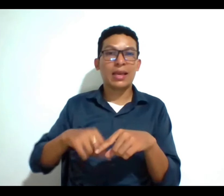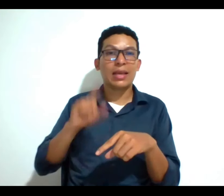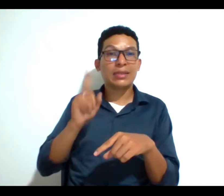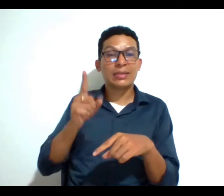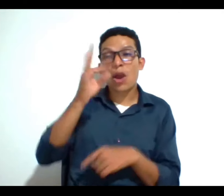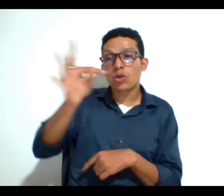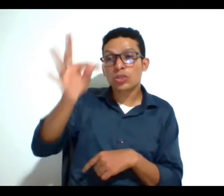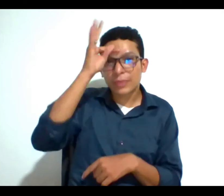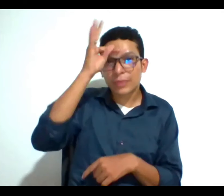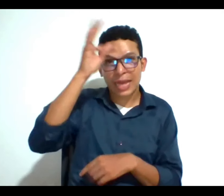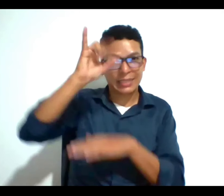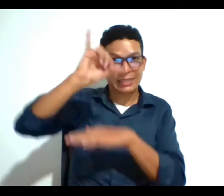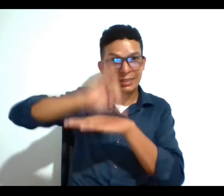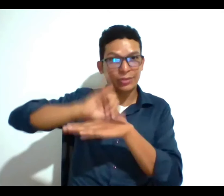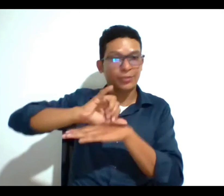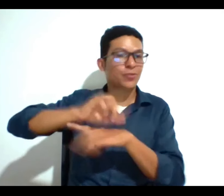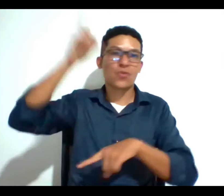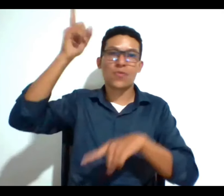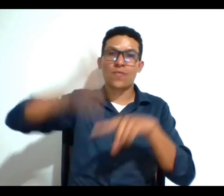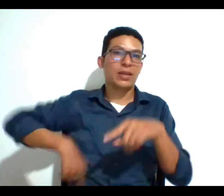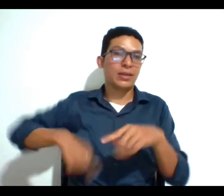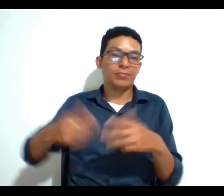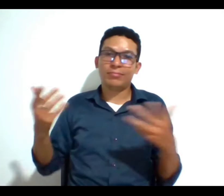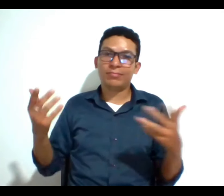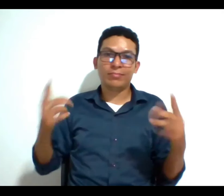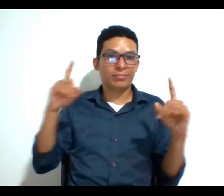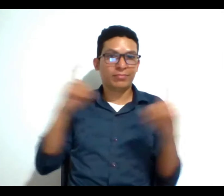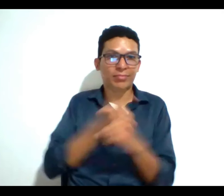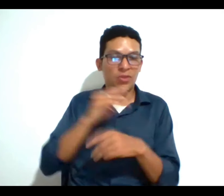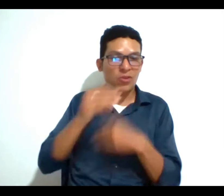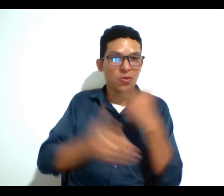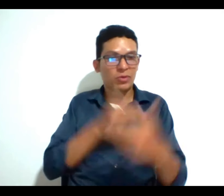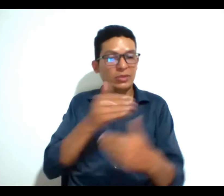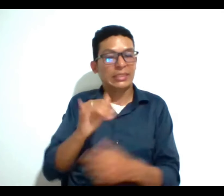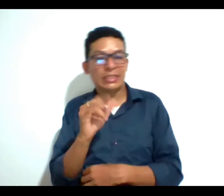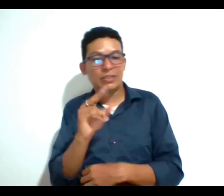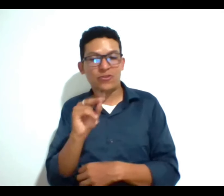conciencia institucional o para analizar el procedimiento o no